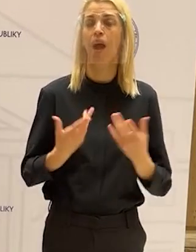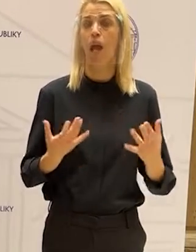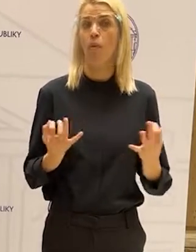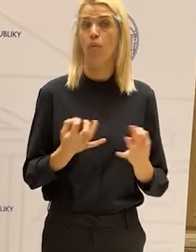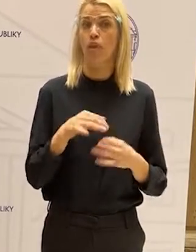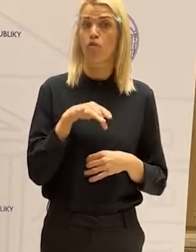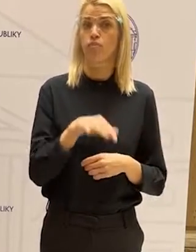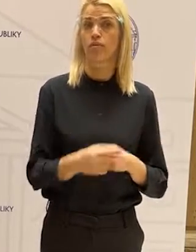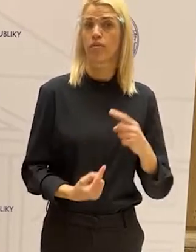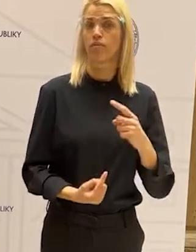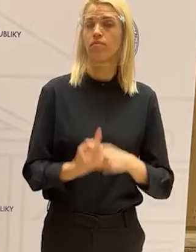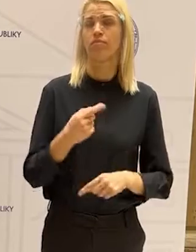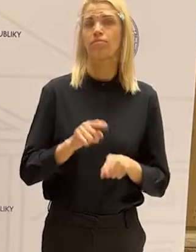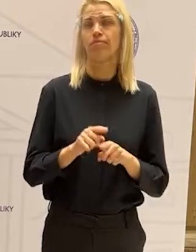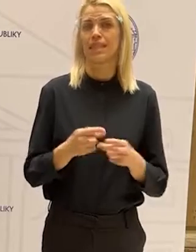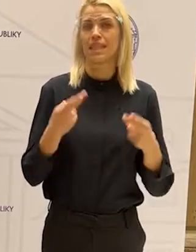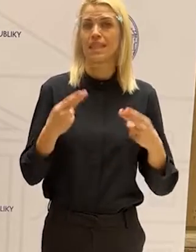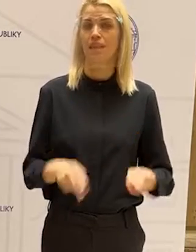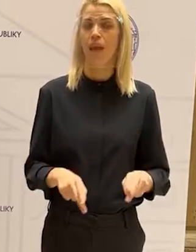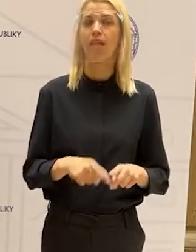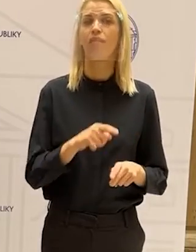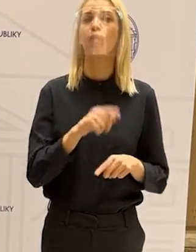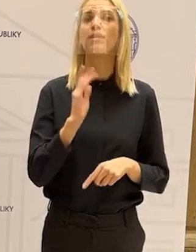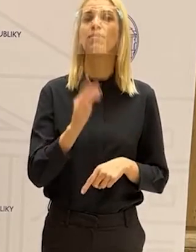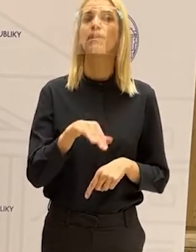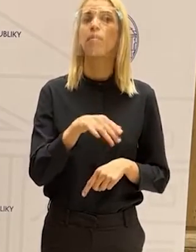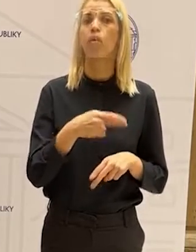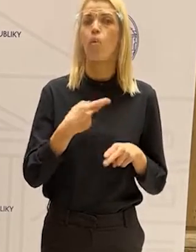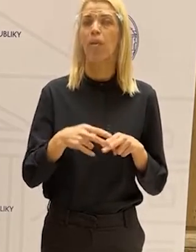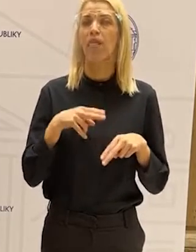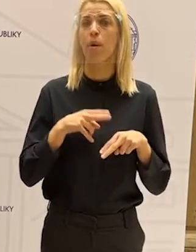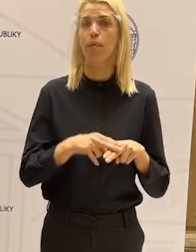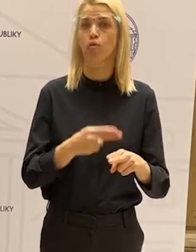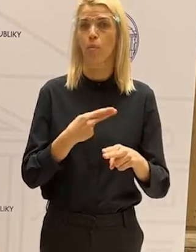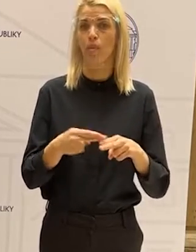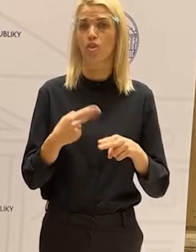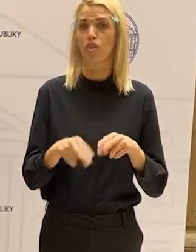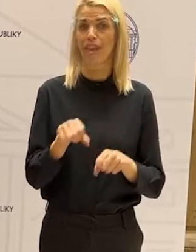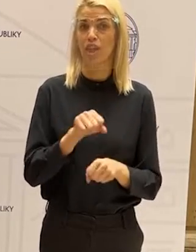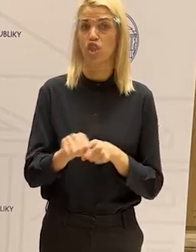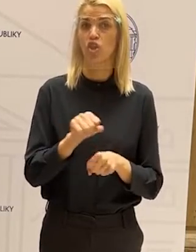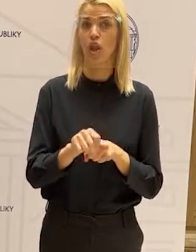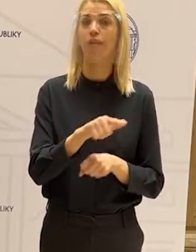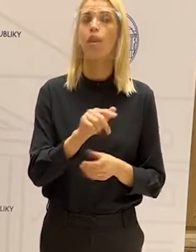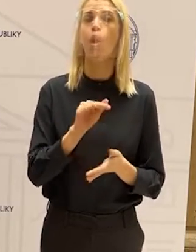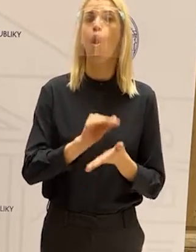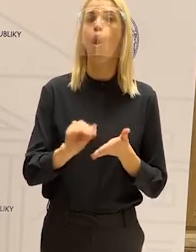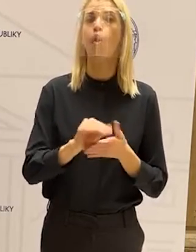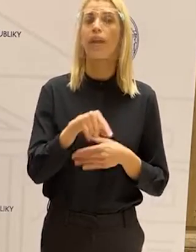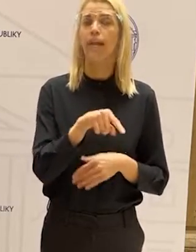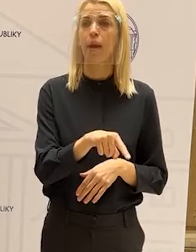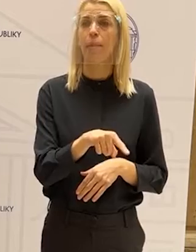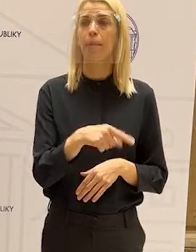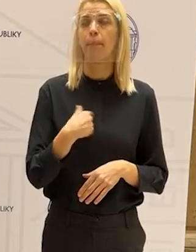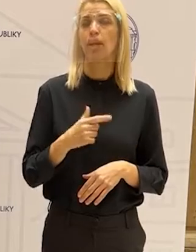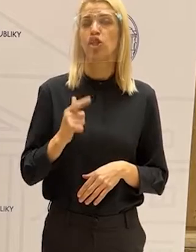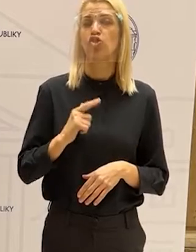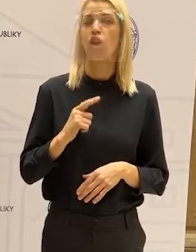niečo udeje, smernica, ktorá úpravuje ten postup pri riešení šikany. Okrem toho nás čaká opäť